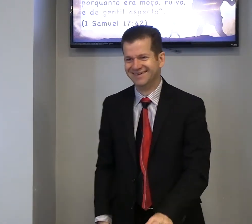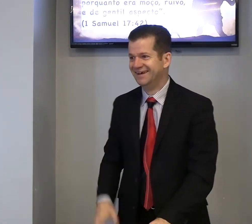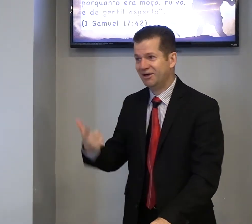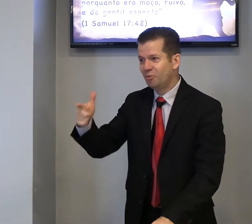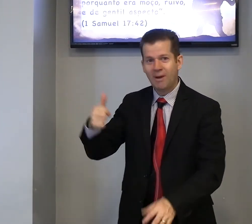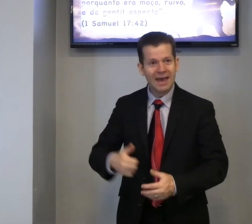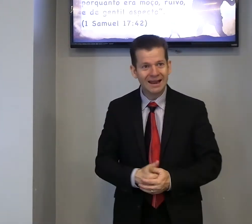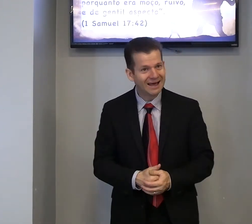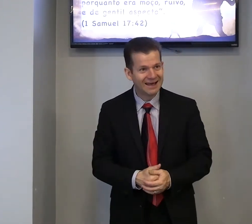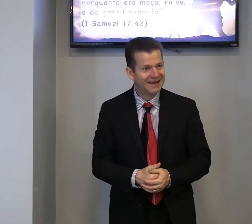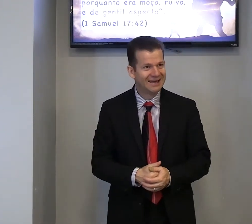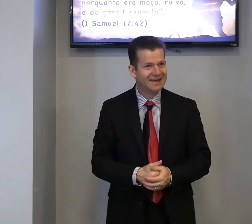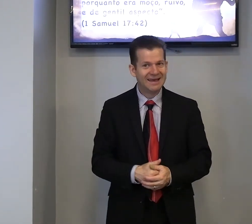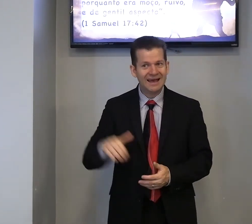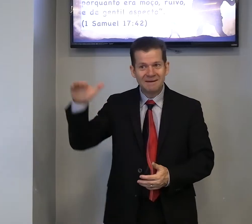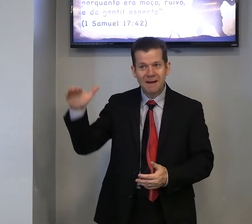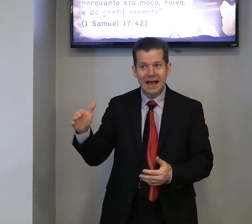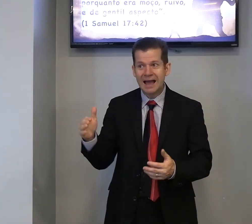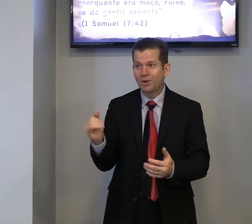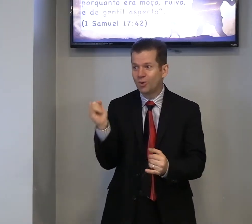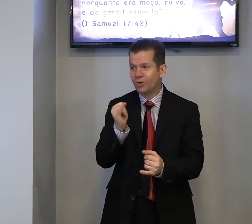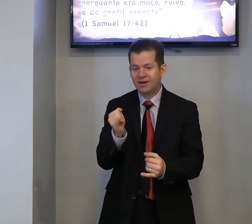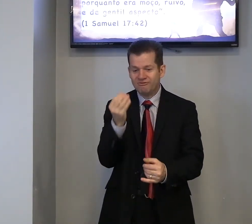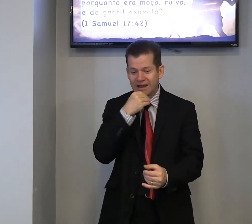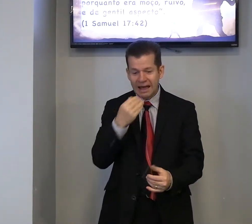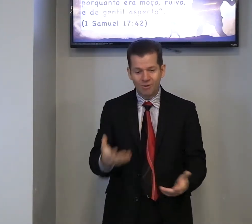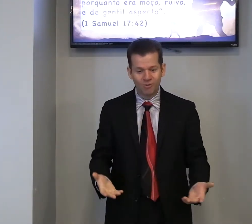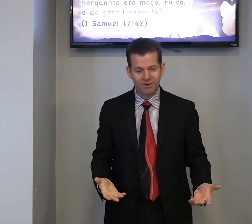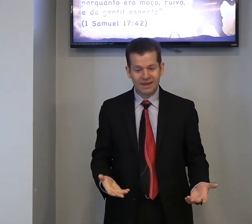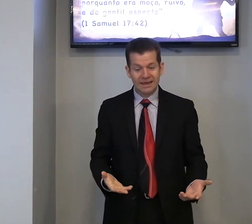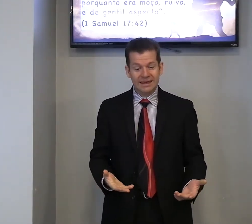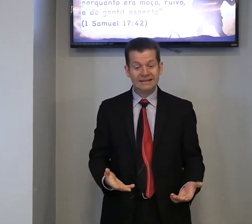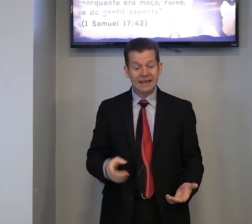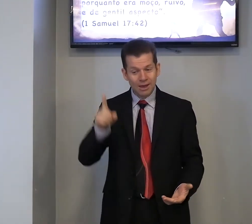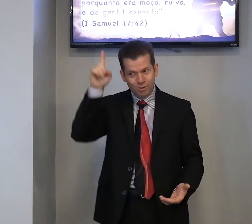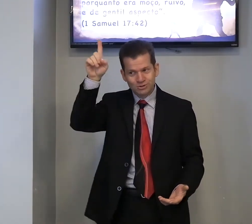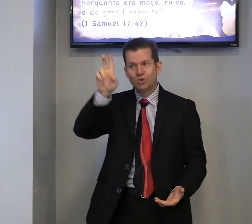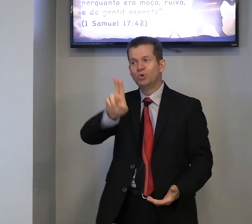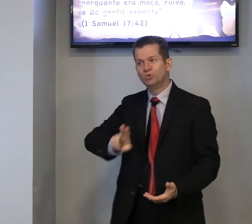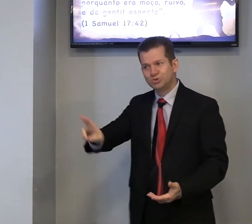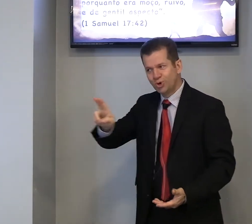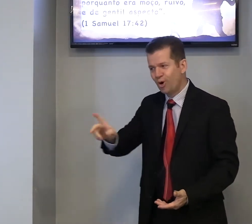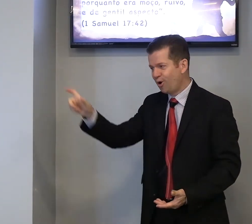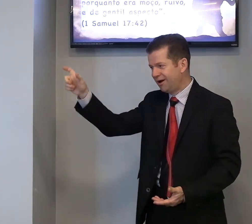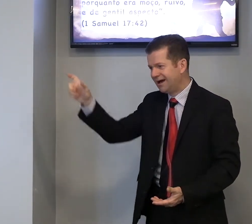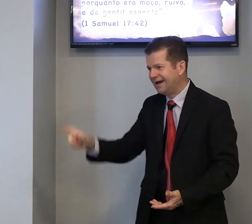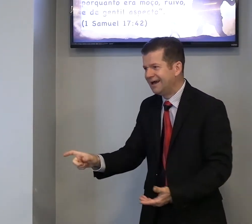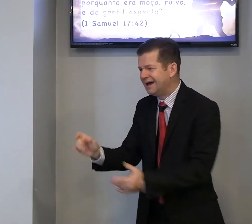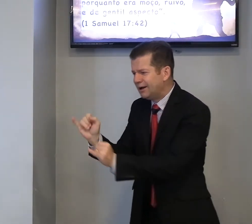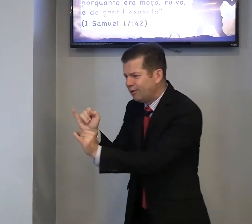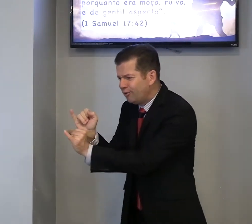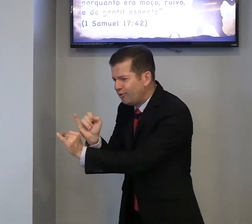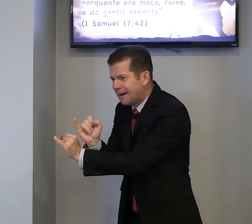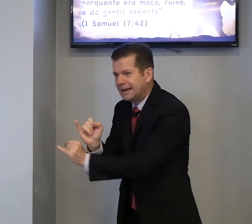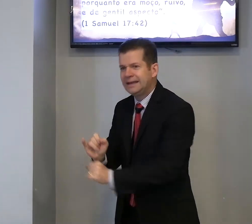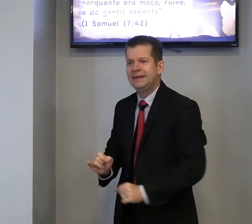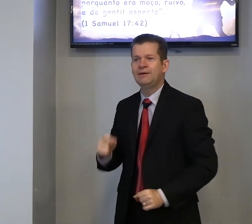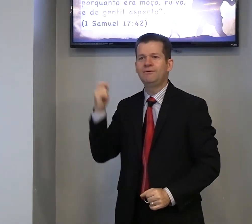não era, era magro, fraco, e Deus, usou, o magrinho,